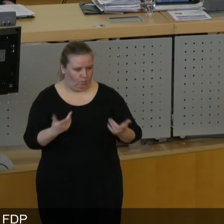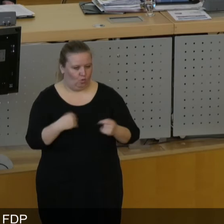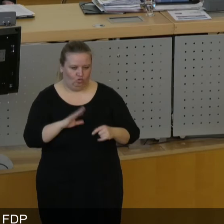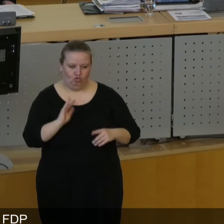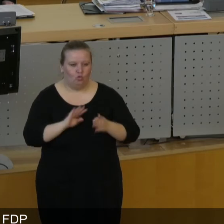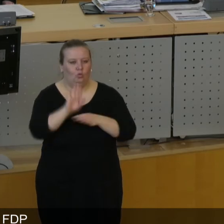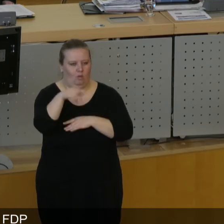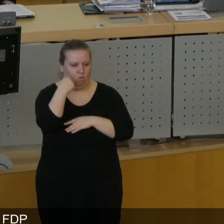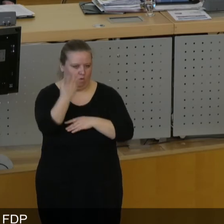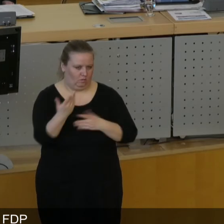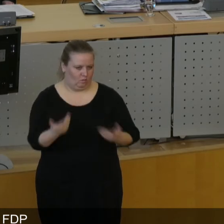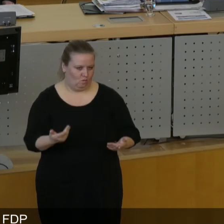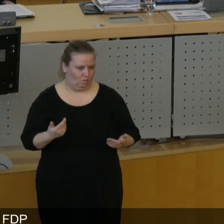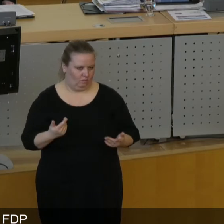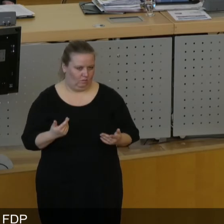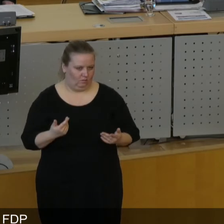sozusagen schon übermorgen.